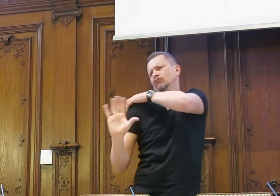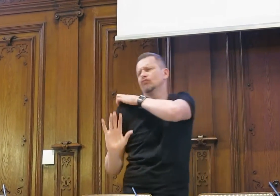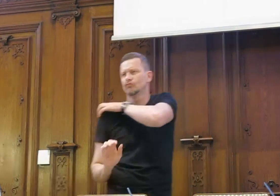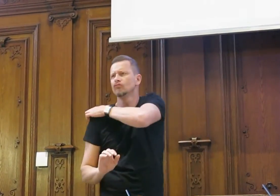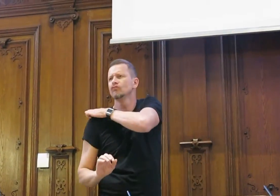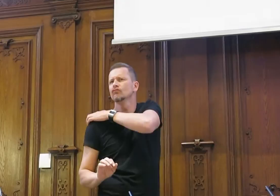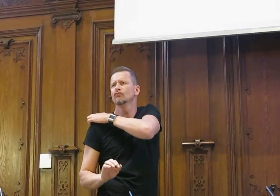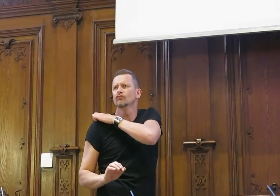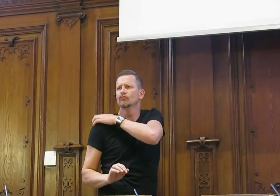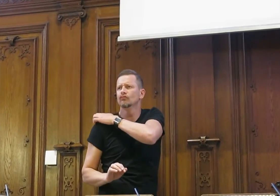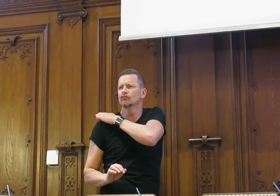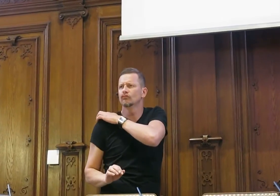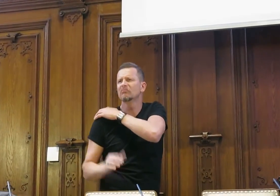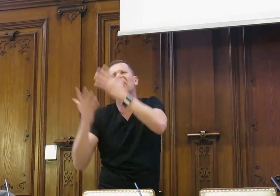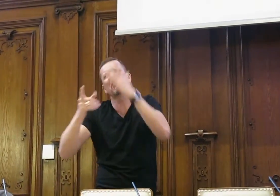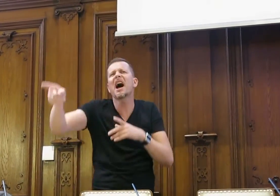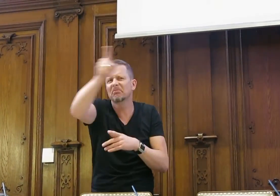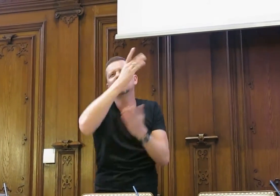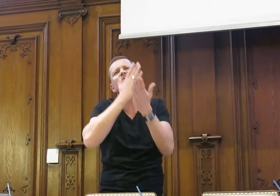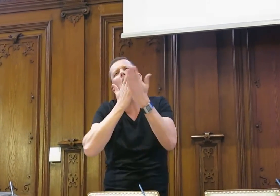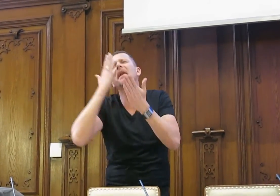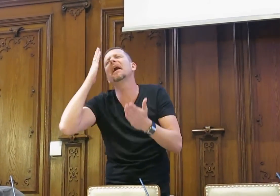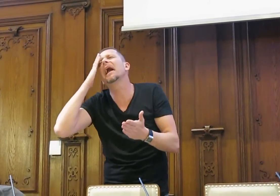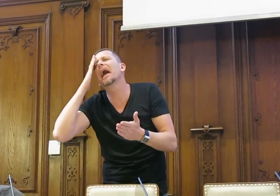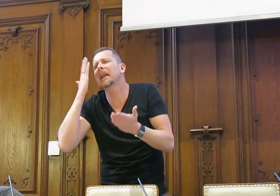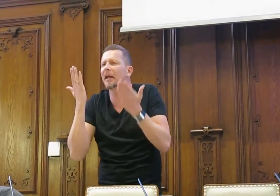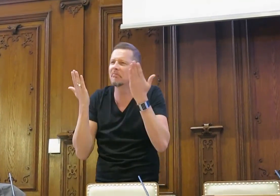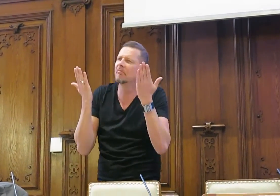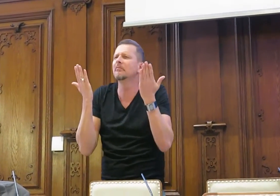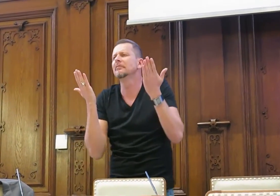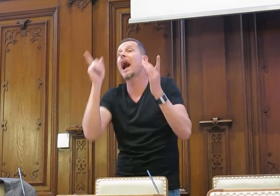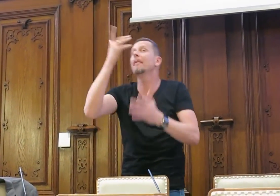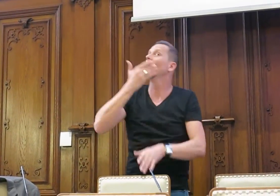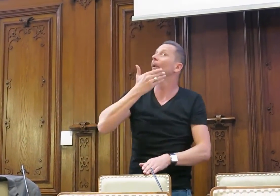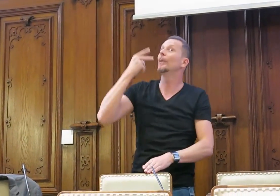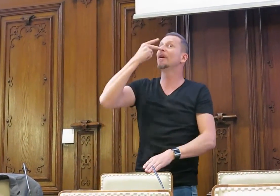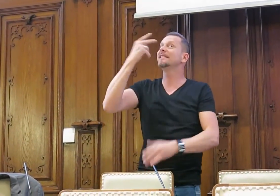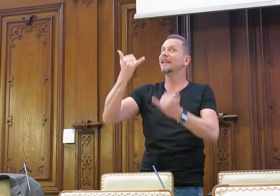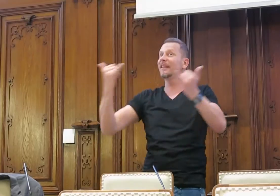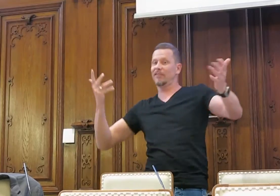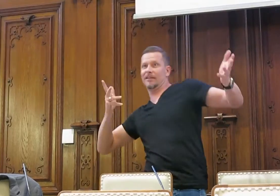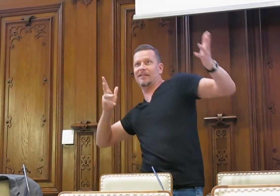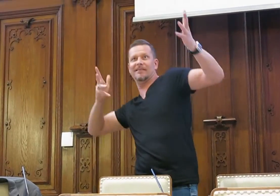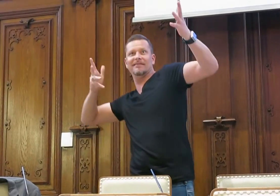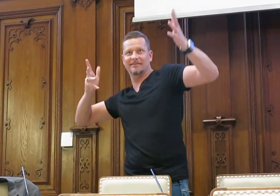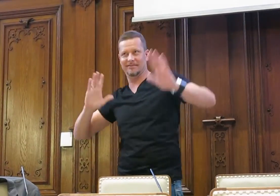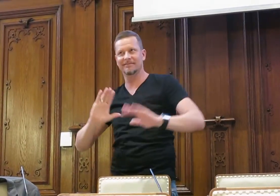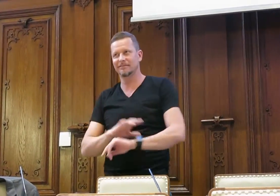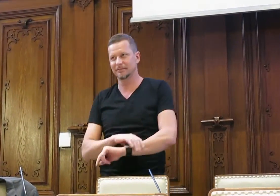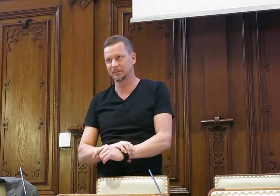unserer Behinderung, sondern einfach eine Übertragung, Übersetzung aus dem Deutschen, oder ich weiß nicht woher, wo jetzt wirklich stand. Vielleicht kennen ihn